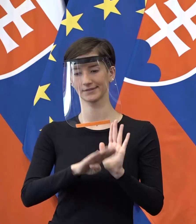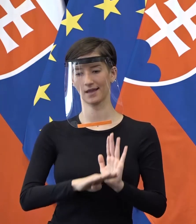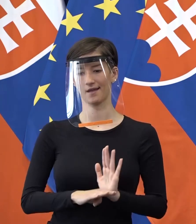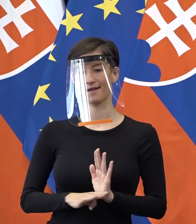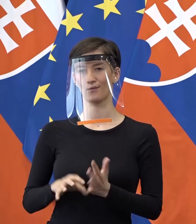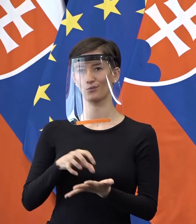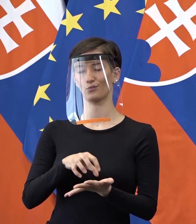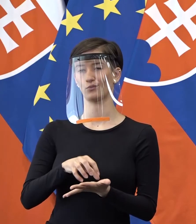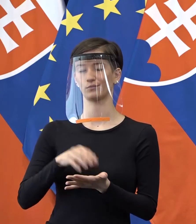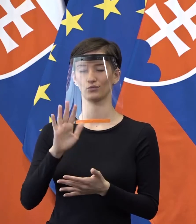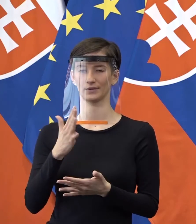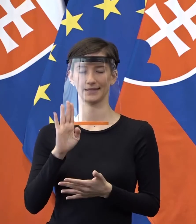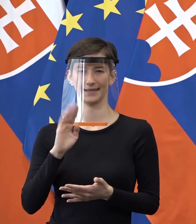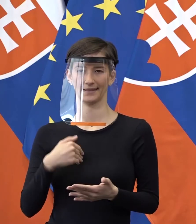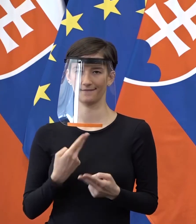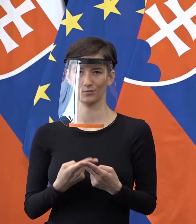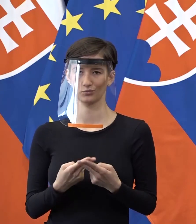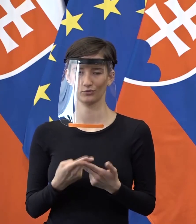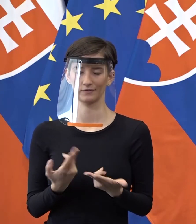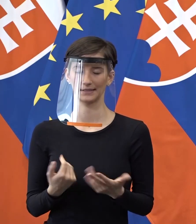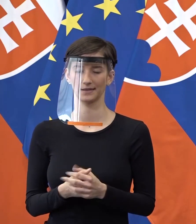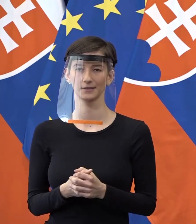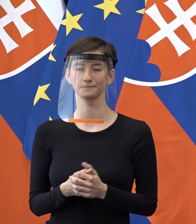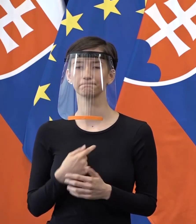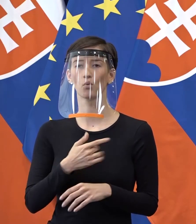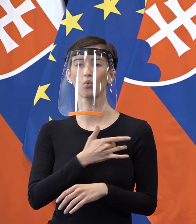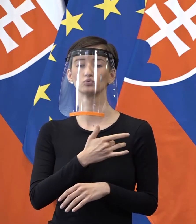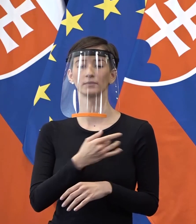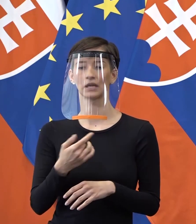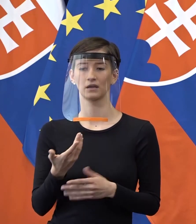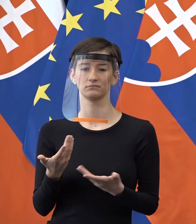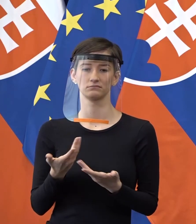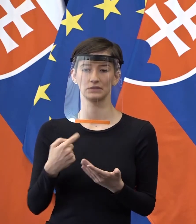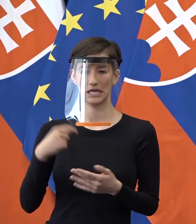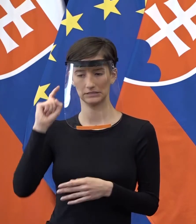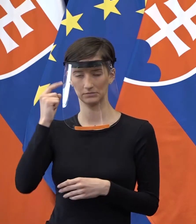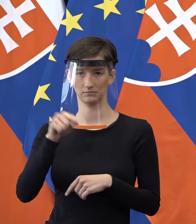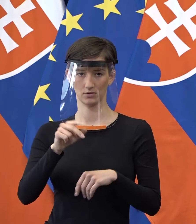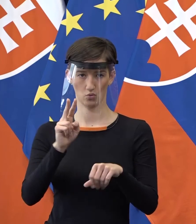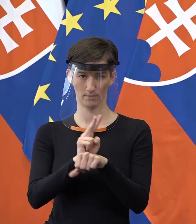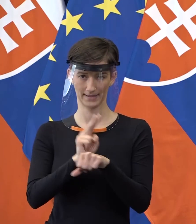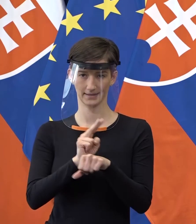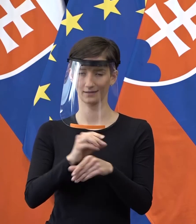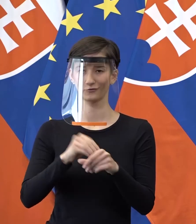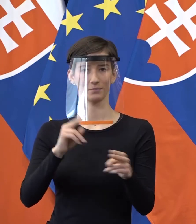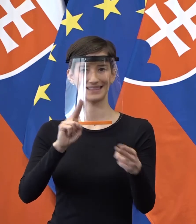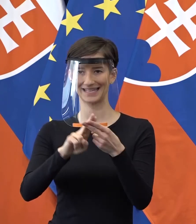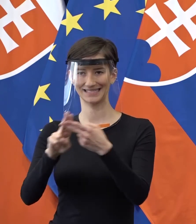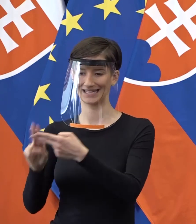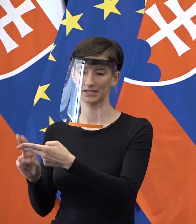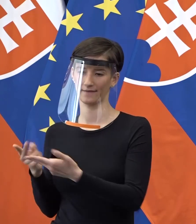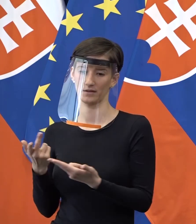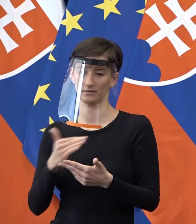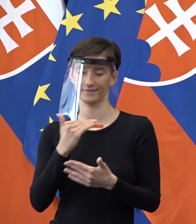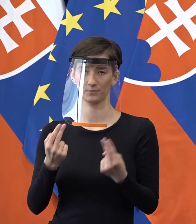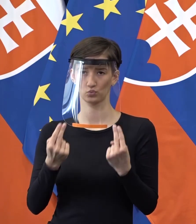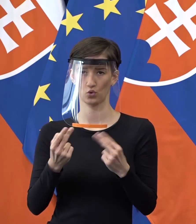neviem na tú otázku odpovedať. Osobne si myslím, že nebol by najmenší problém, aby aj do budúcna takéto opatrenie platilo, aj keď by to nebolo